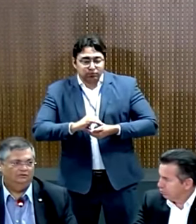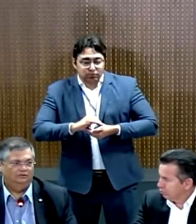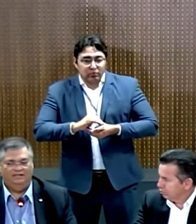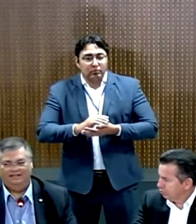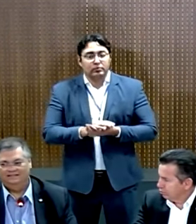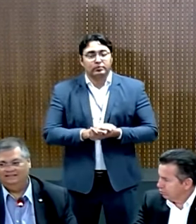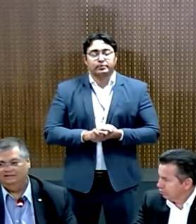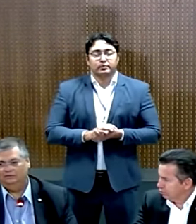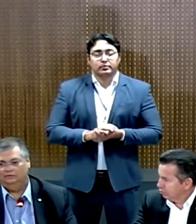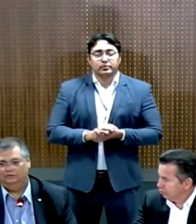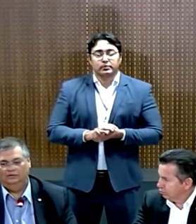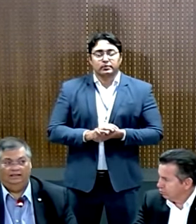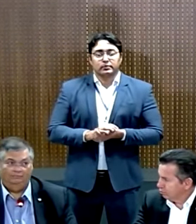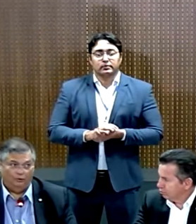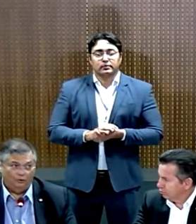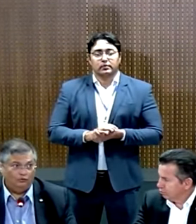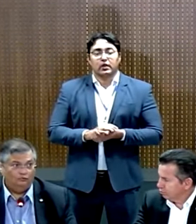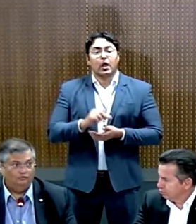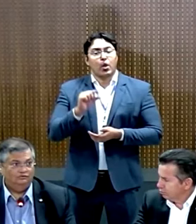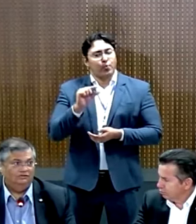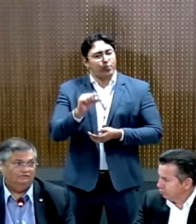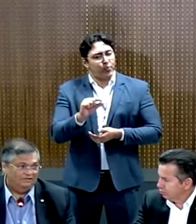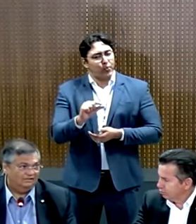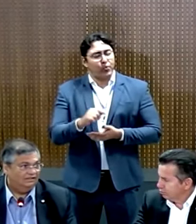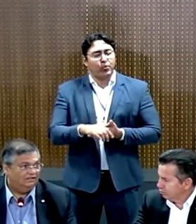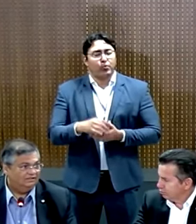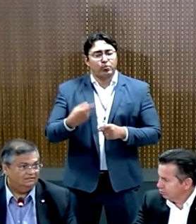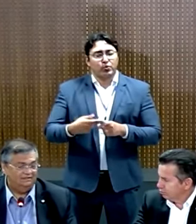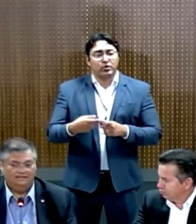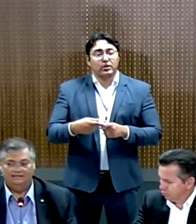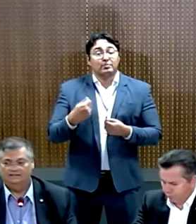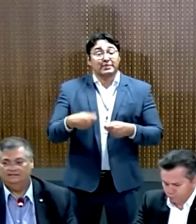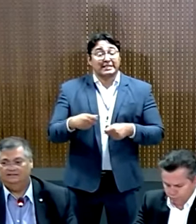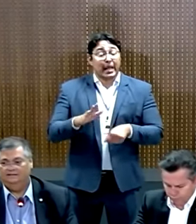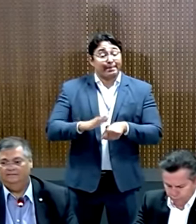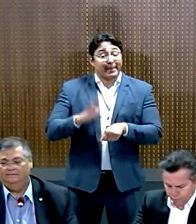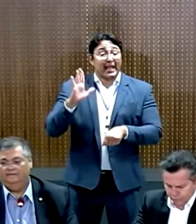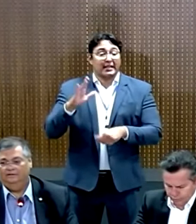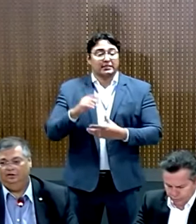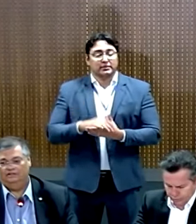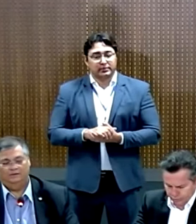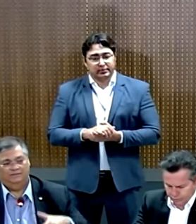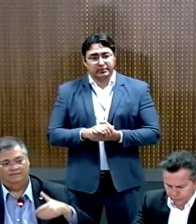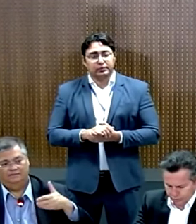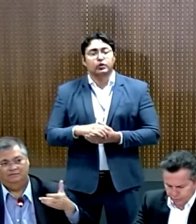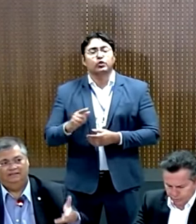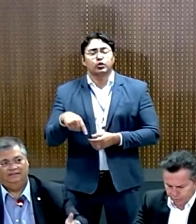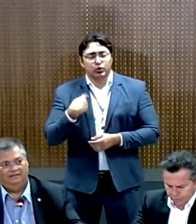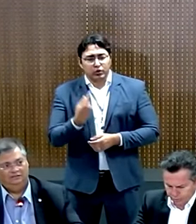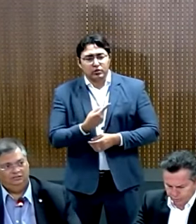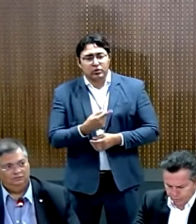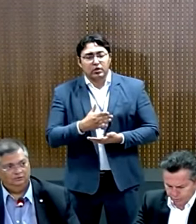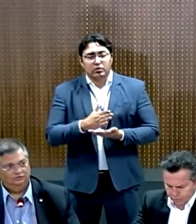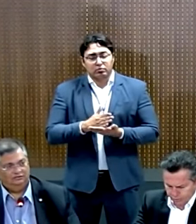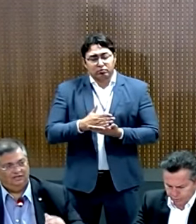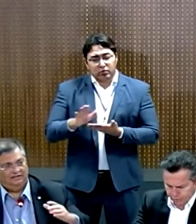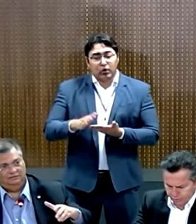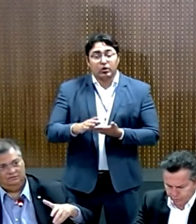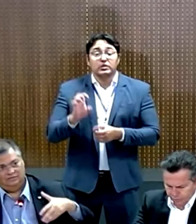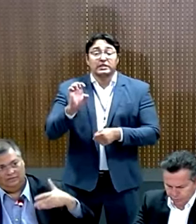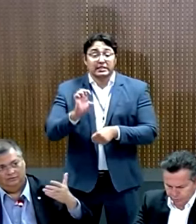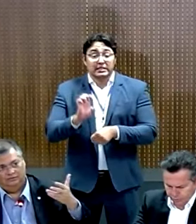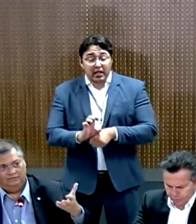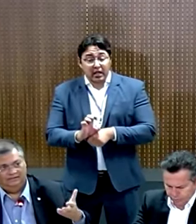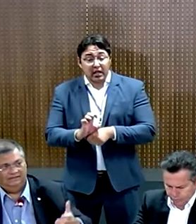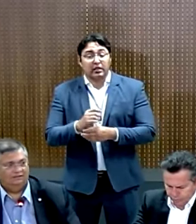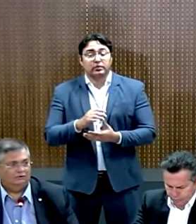200 milhões de reais ano é pouco em face das necessidades. Nós repassamos metade disso para os Estados,